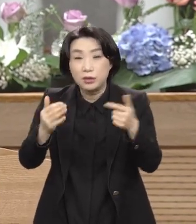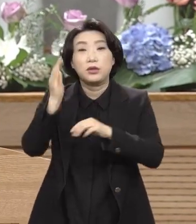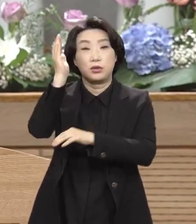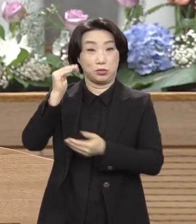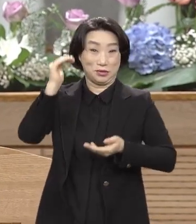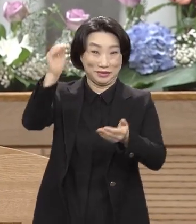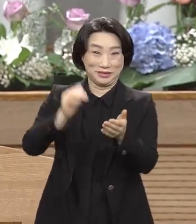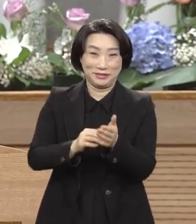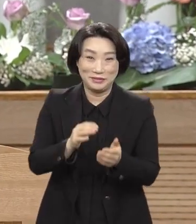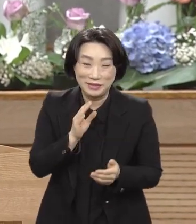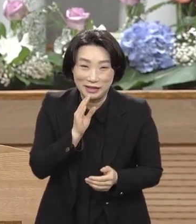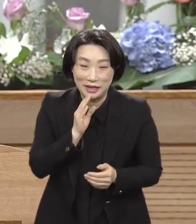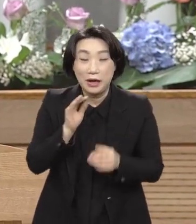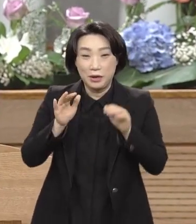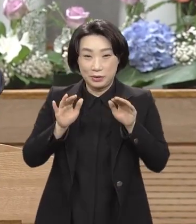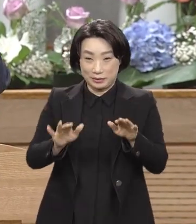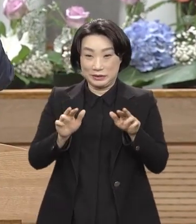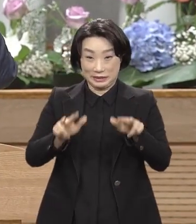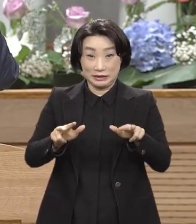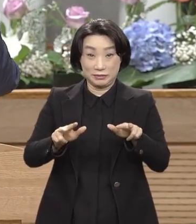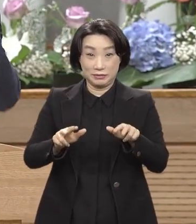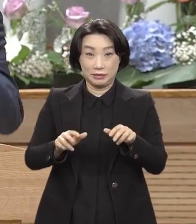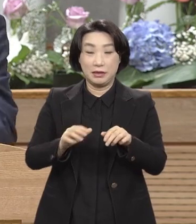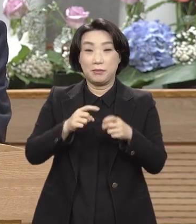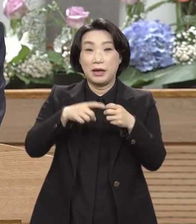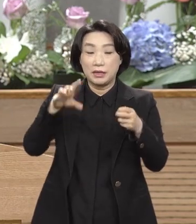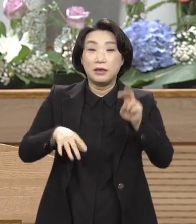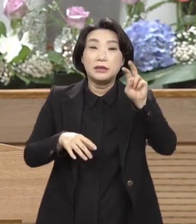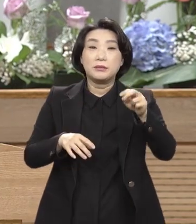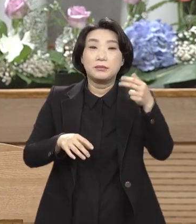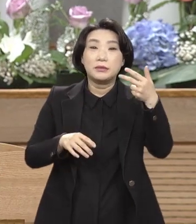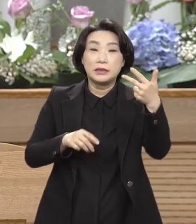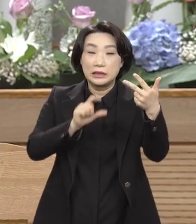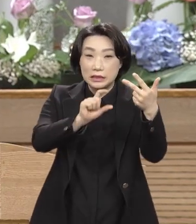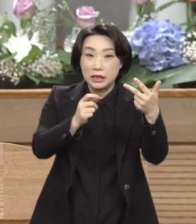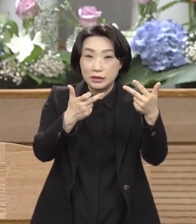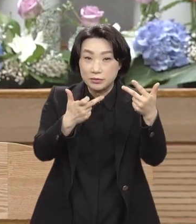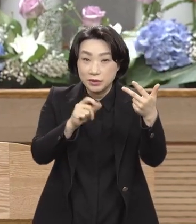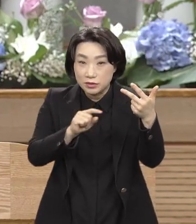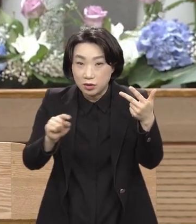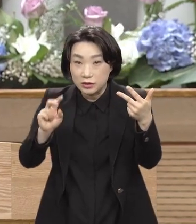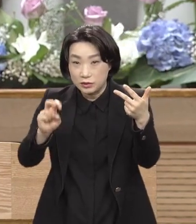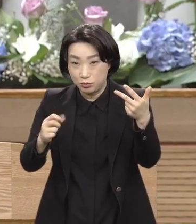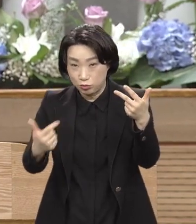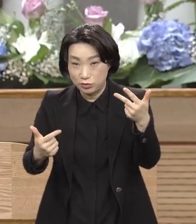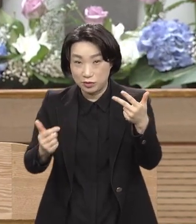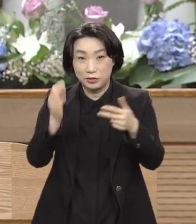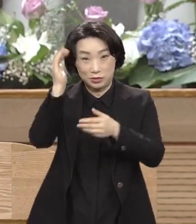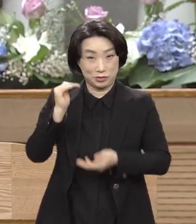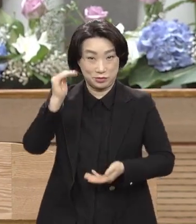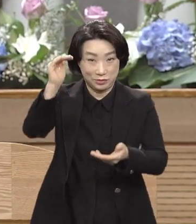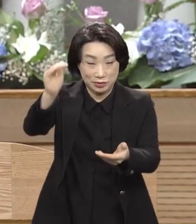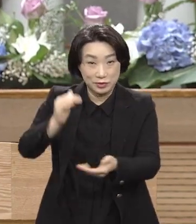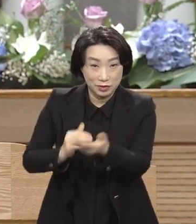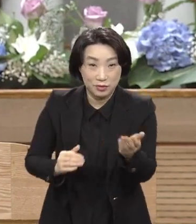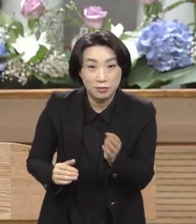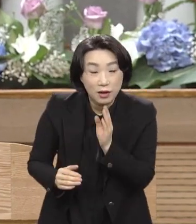오늘은 27장 17절로 26절의 말씀을 들어 이게 누구 얘기냐?